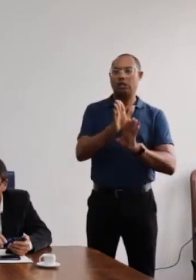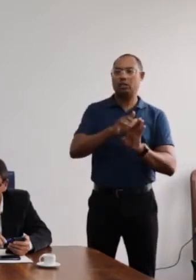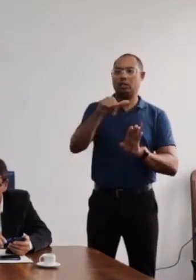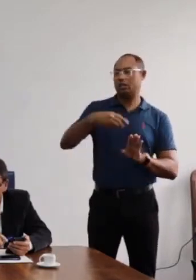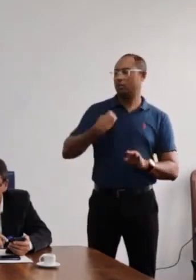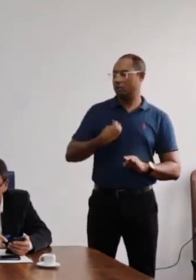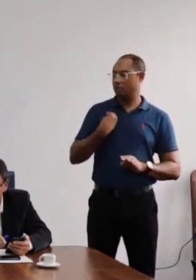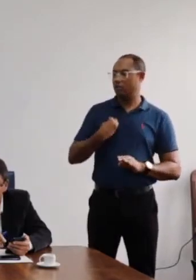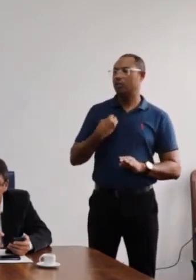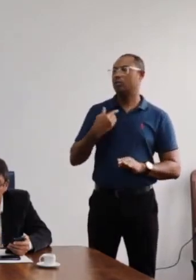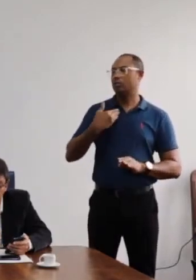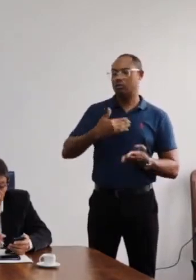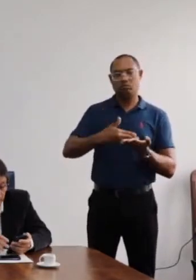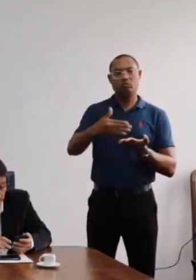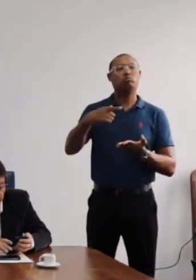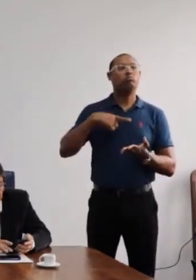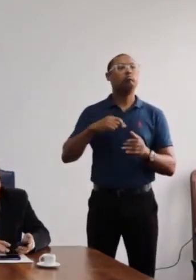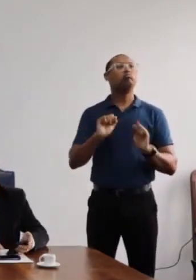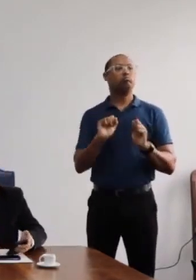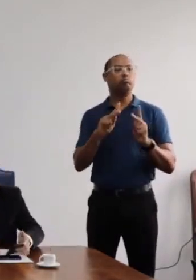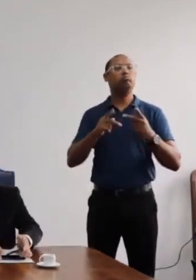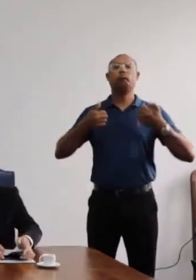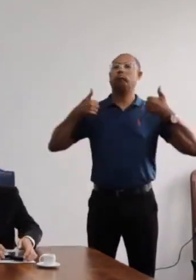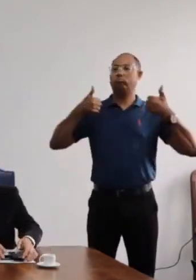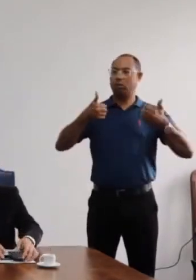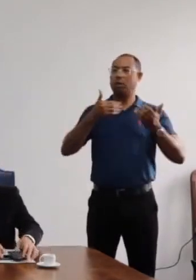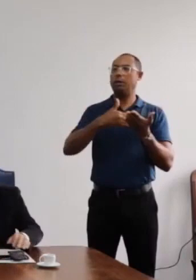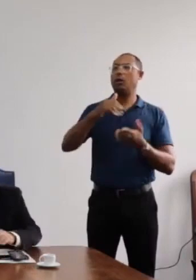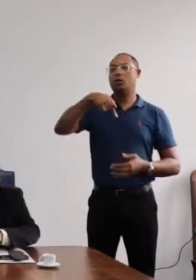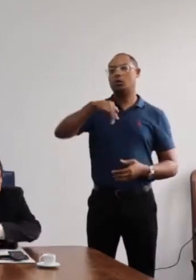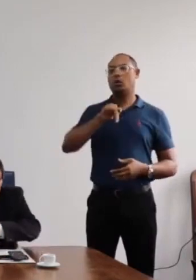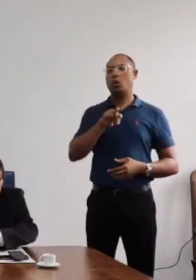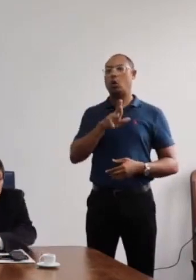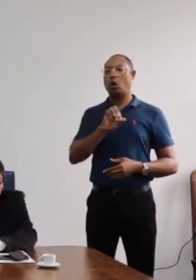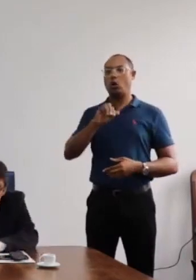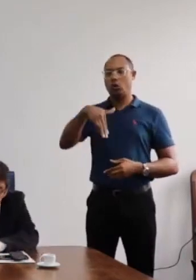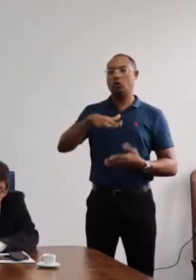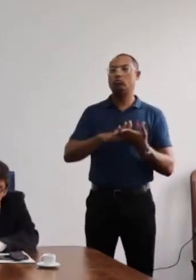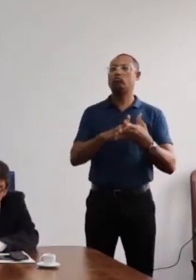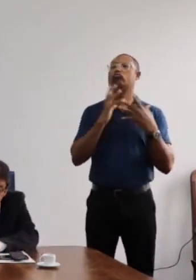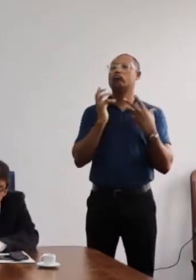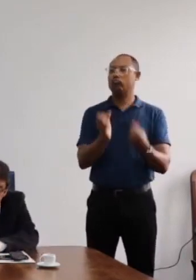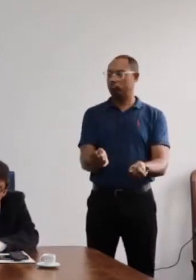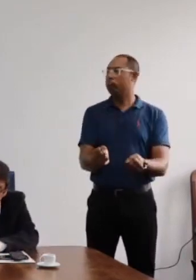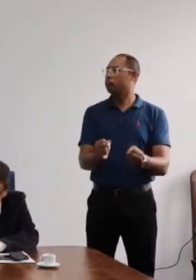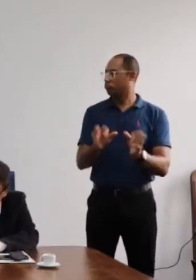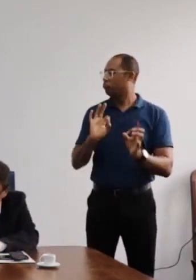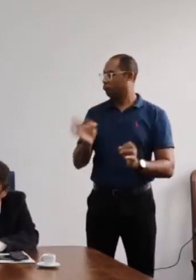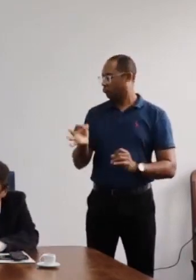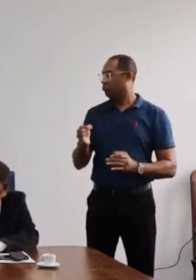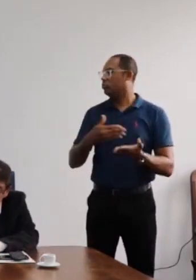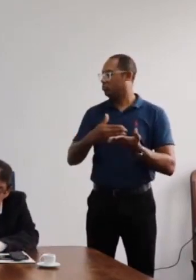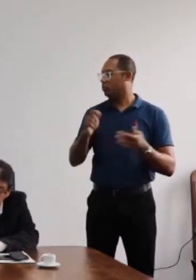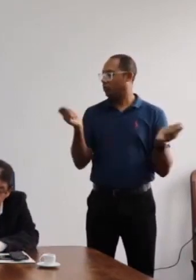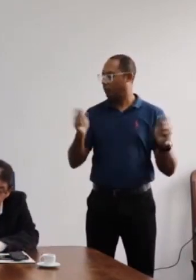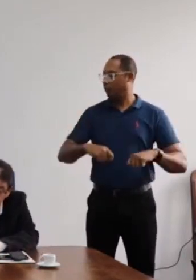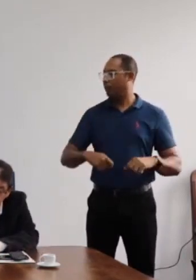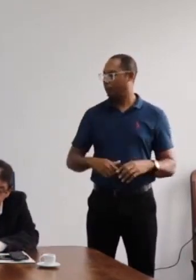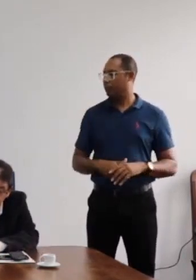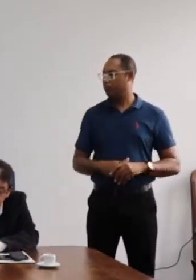Dessa forma, temos quórum suficiente. E confirmado esse quórum, é isso, Manu? Então, declaro